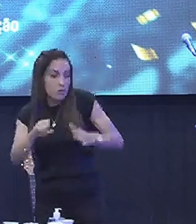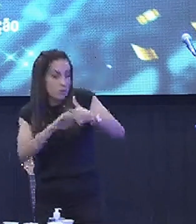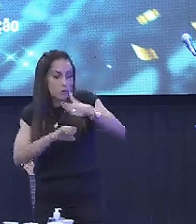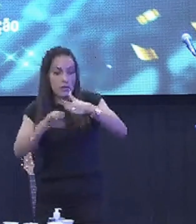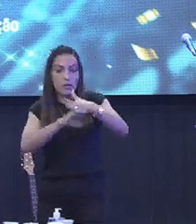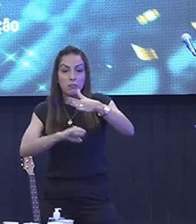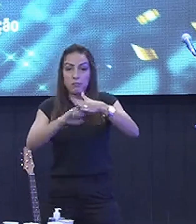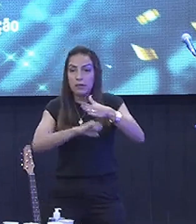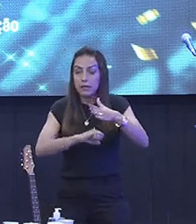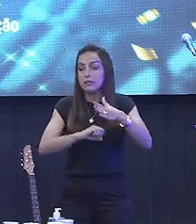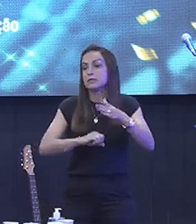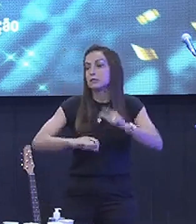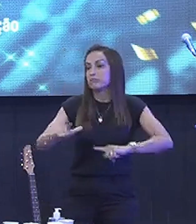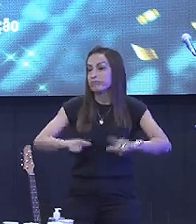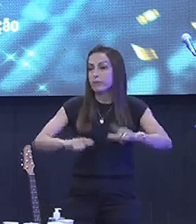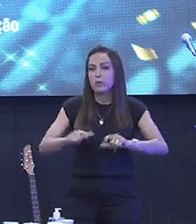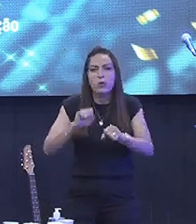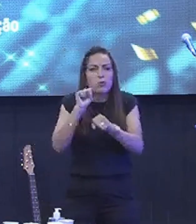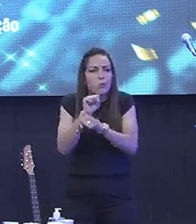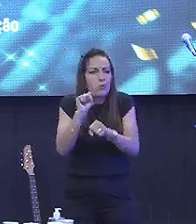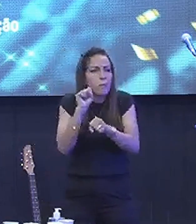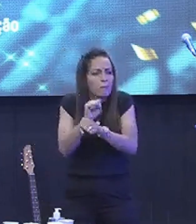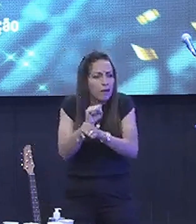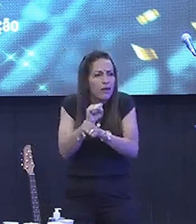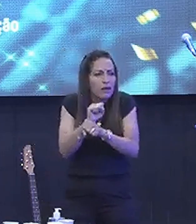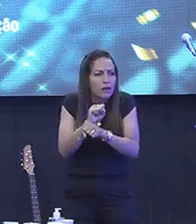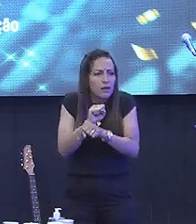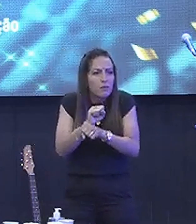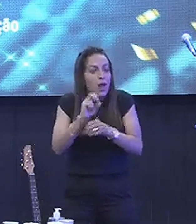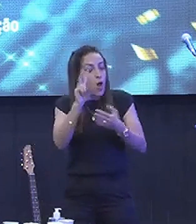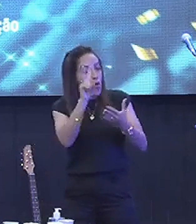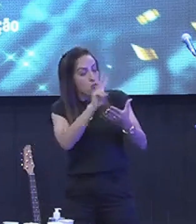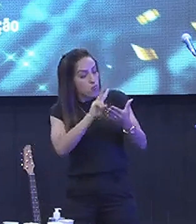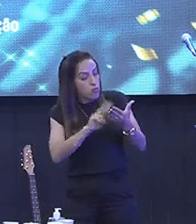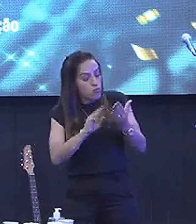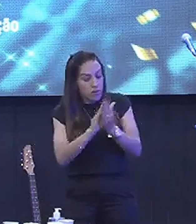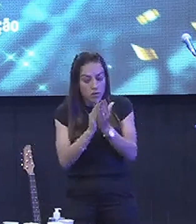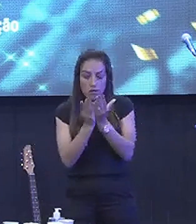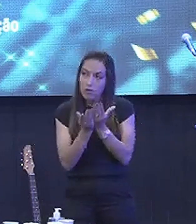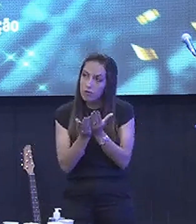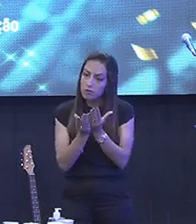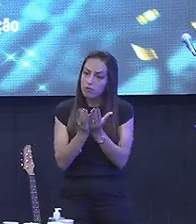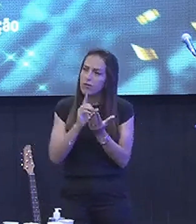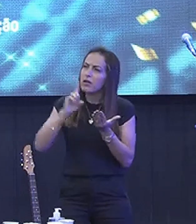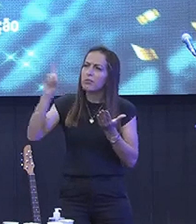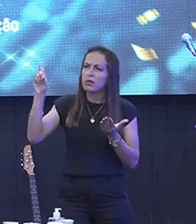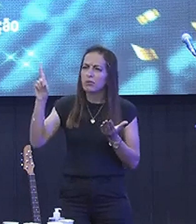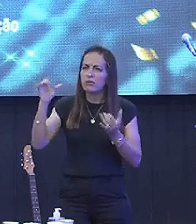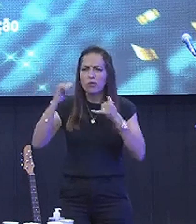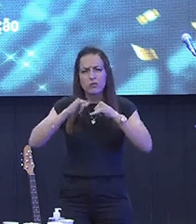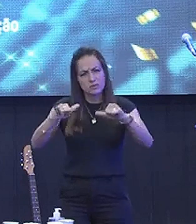Beleza e funcionário E não para para ter leitura Meu irmão, vou falar uma coisa para você